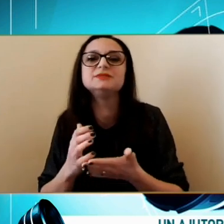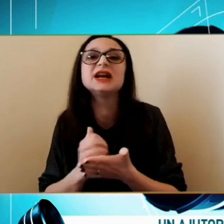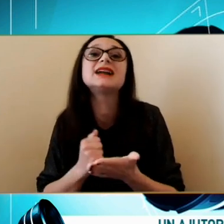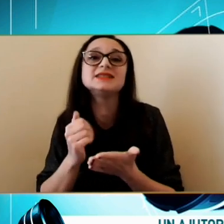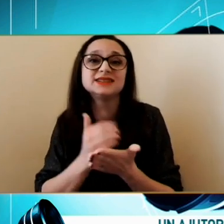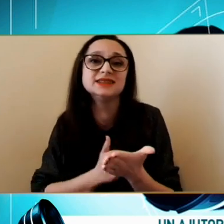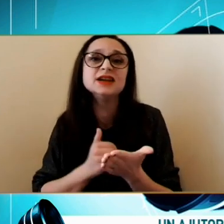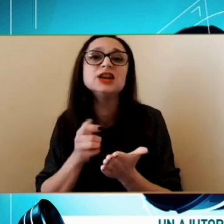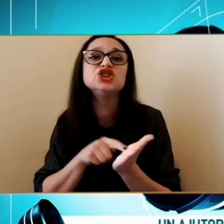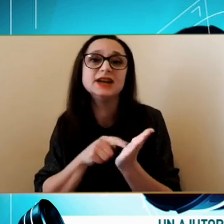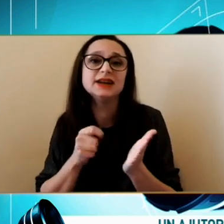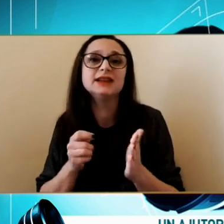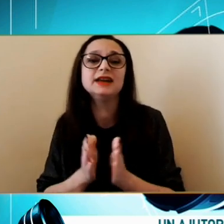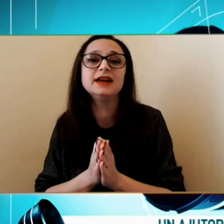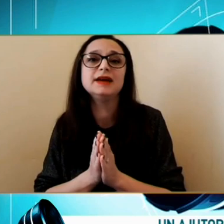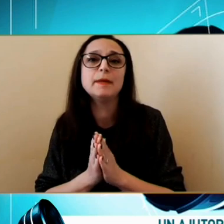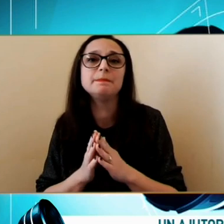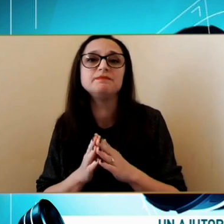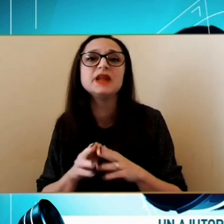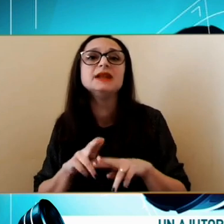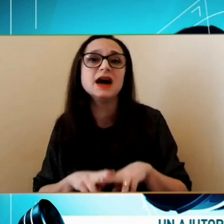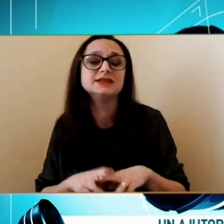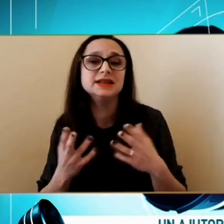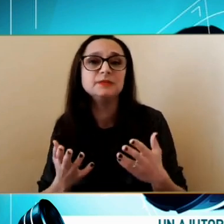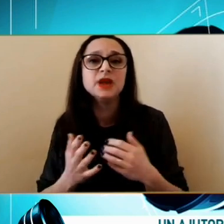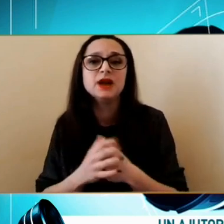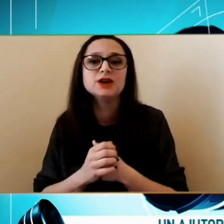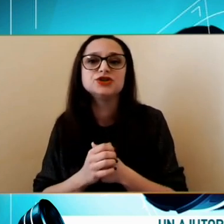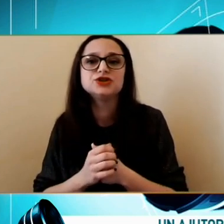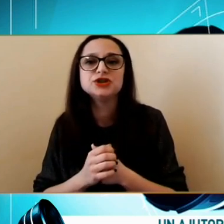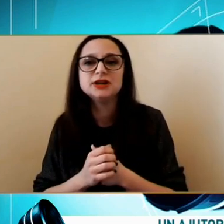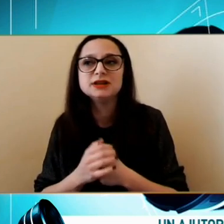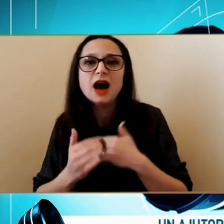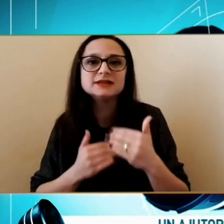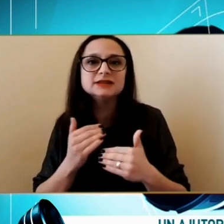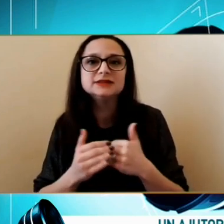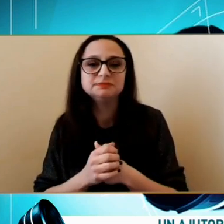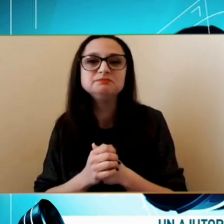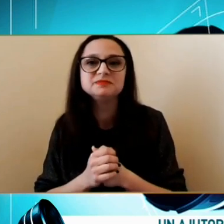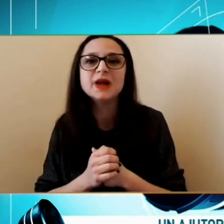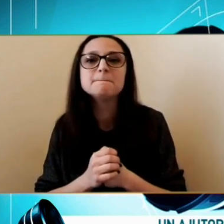retrasă Cererea De azil Doamna Bogdan Da